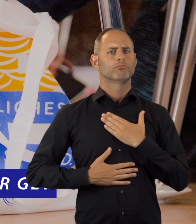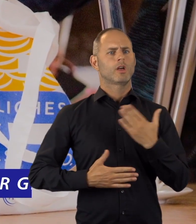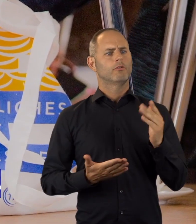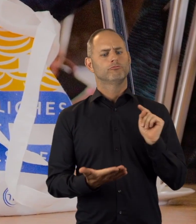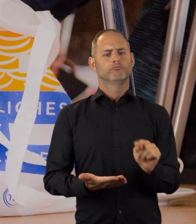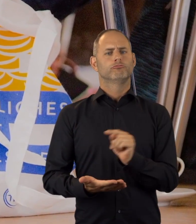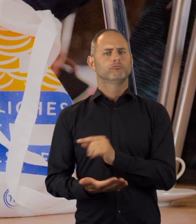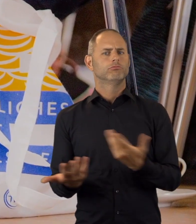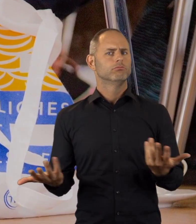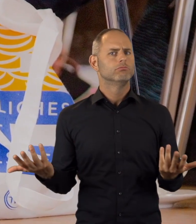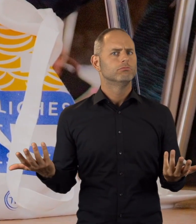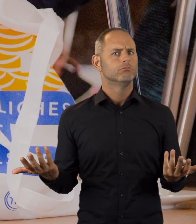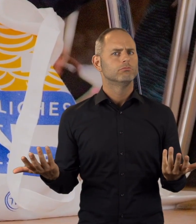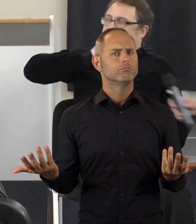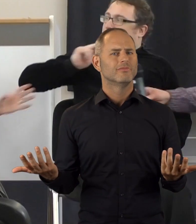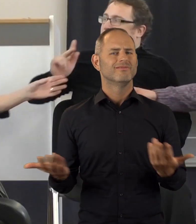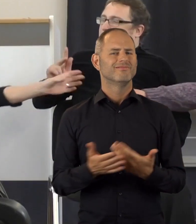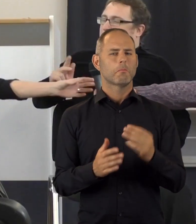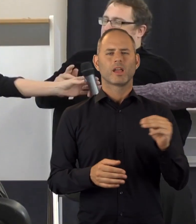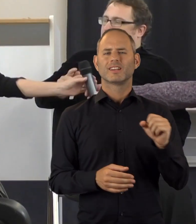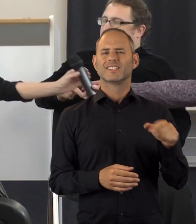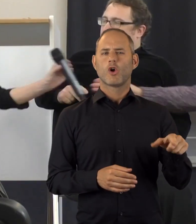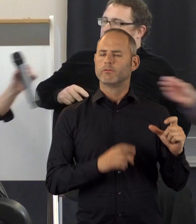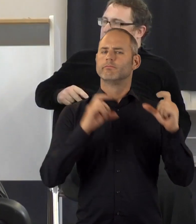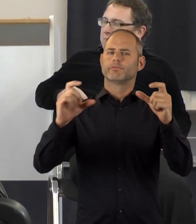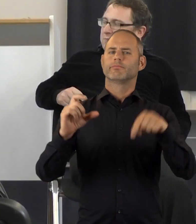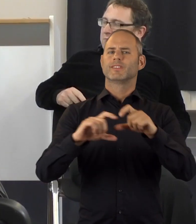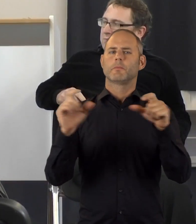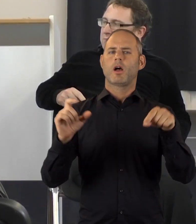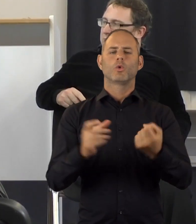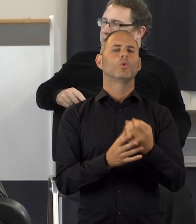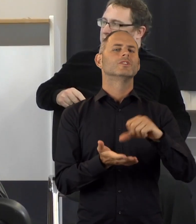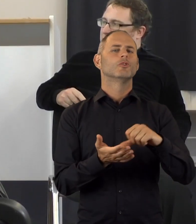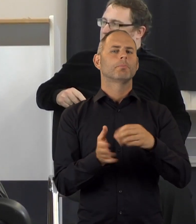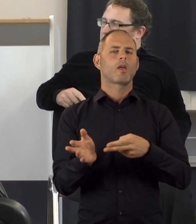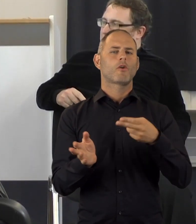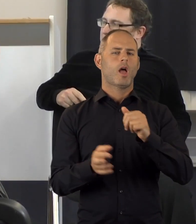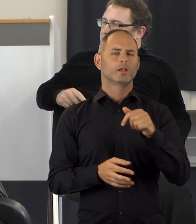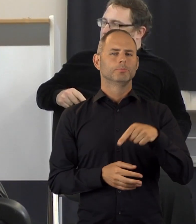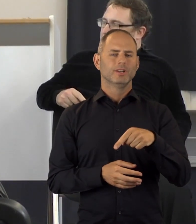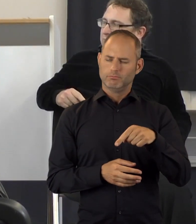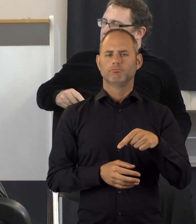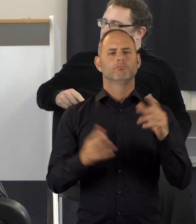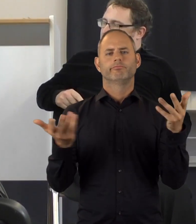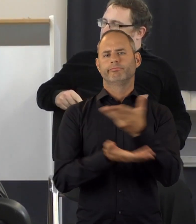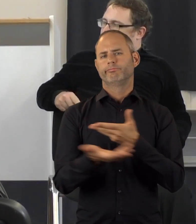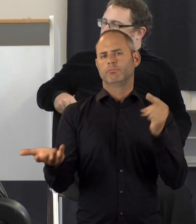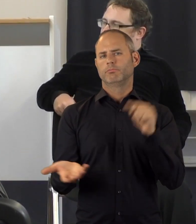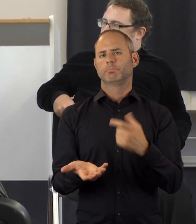So brachte es Martina Siehoff beim Tag des persönlichen Budgets im Kulturzentrum Bahnhof Arnsberg auf den Punkt. Das KSL